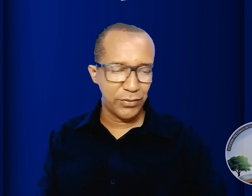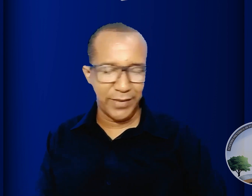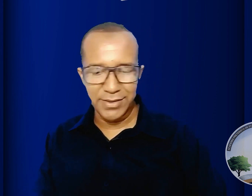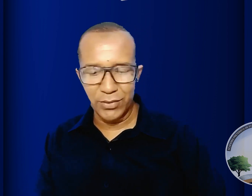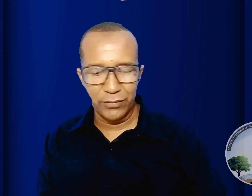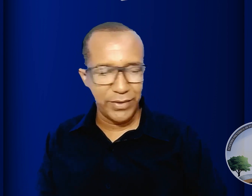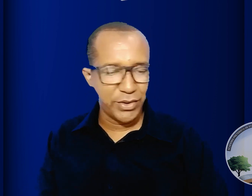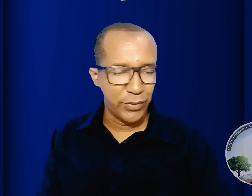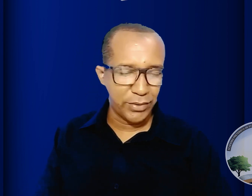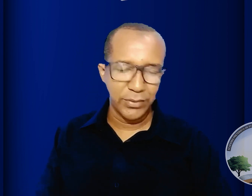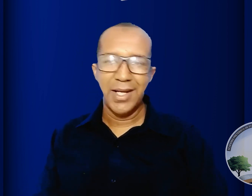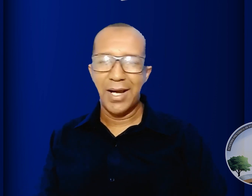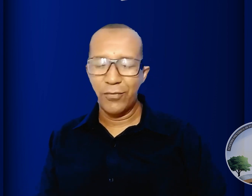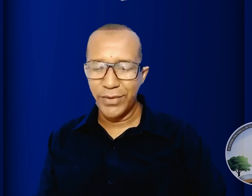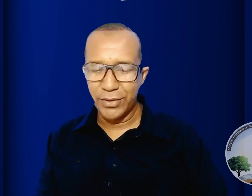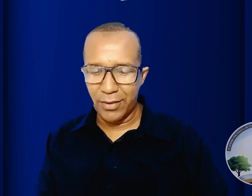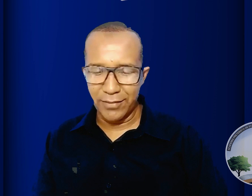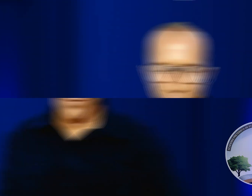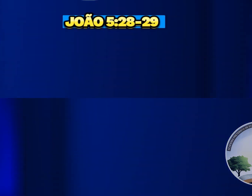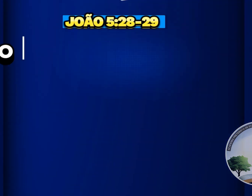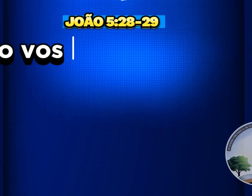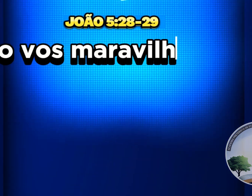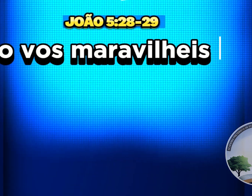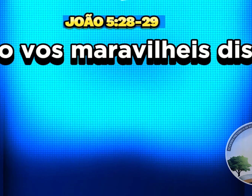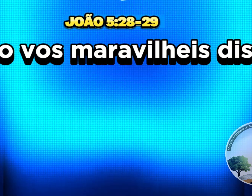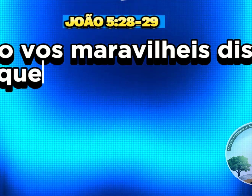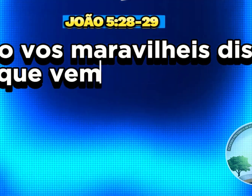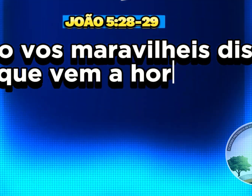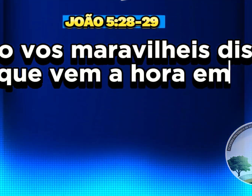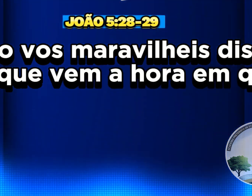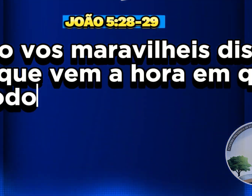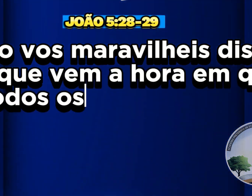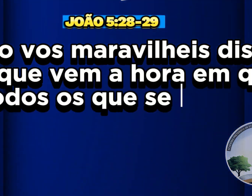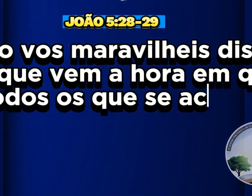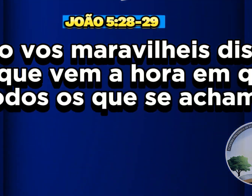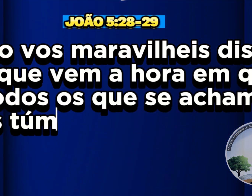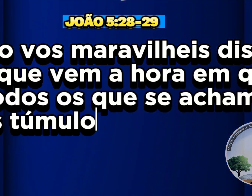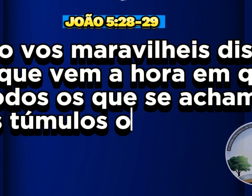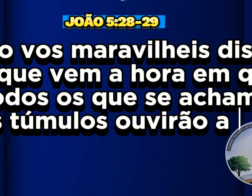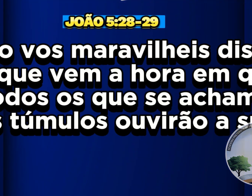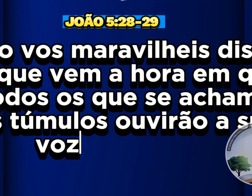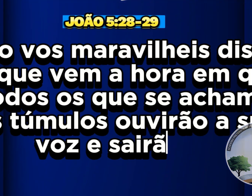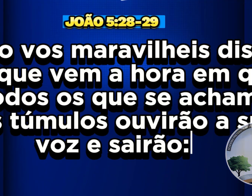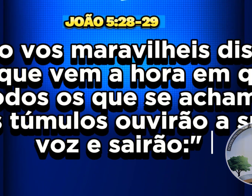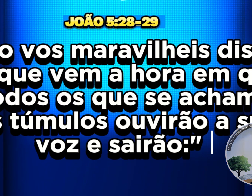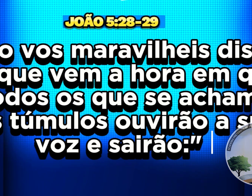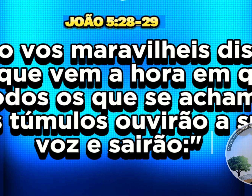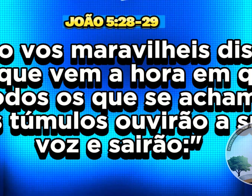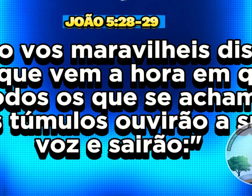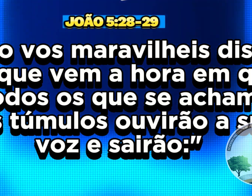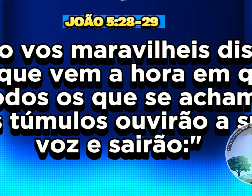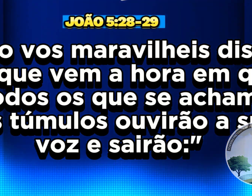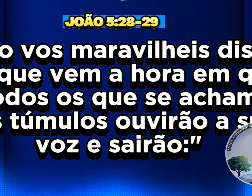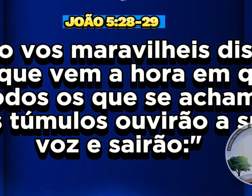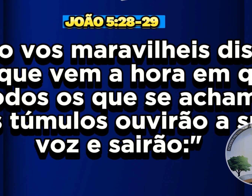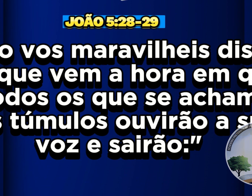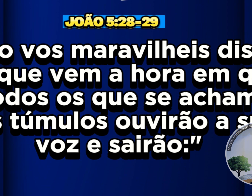versículo 28 ao 29 não vos maravilheis disto porque vem a hora em que todos os que se acham nos túmulos